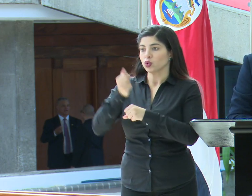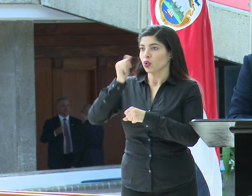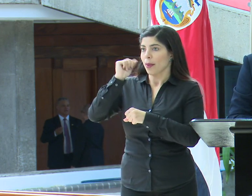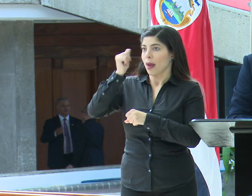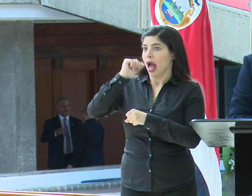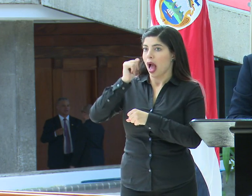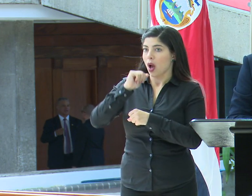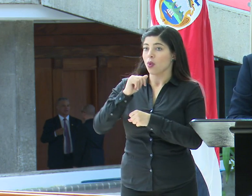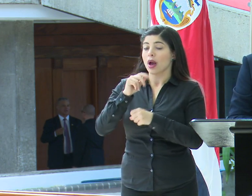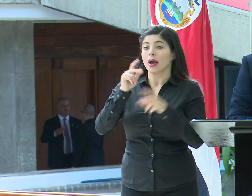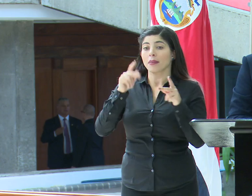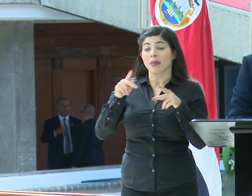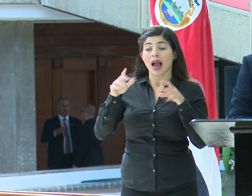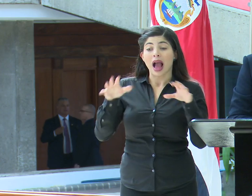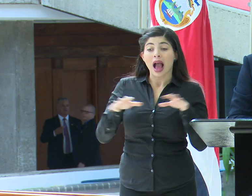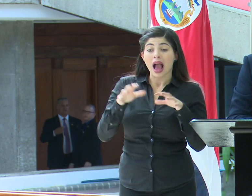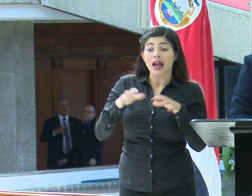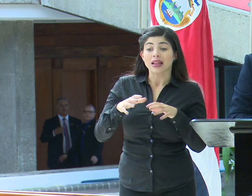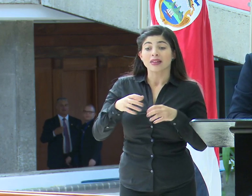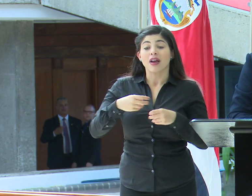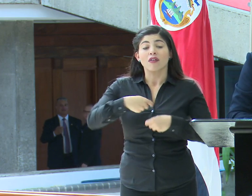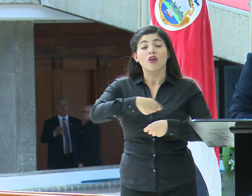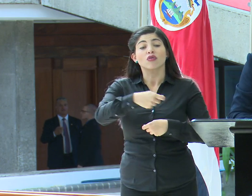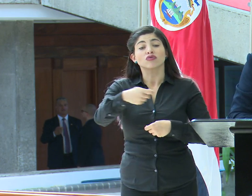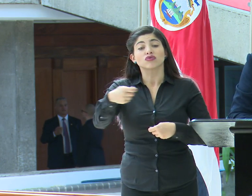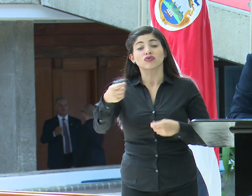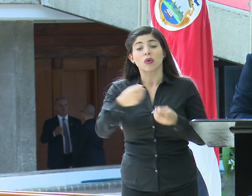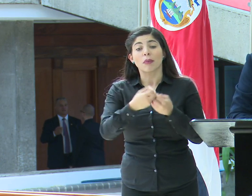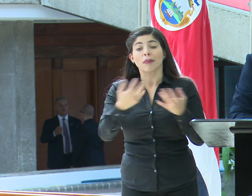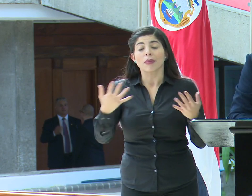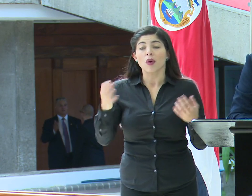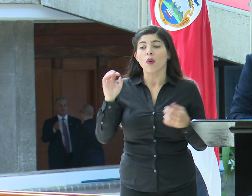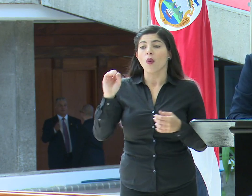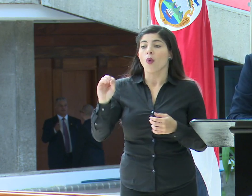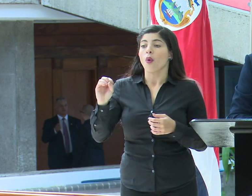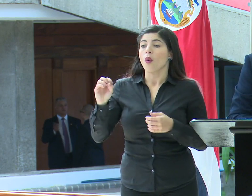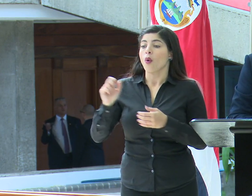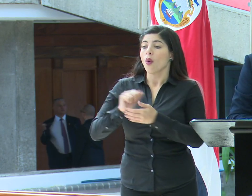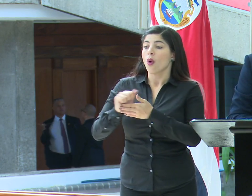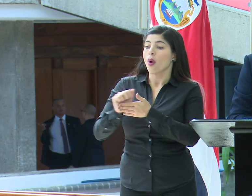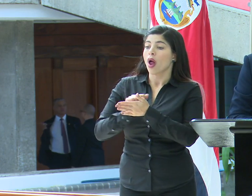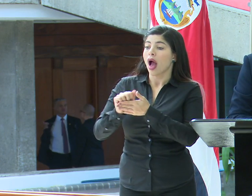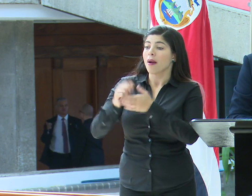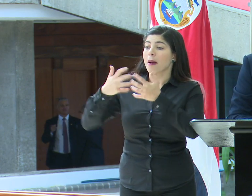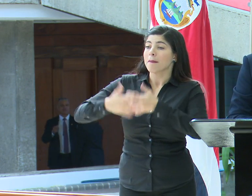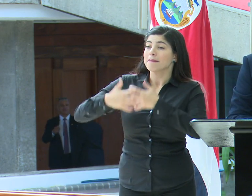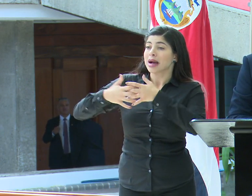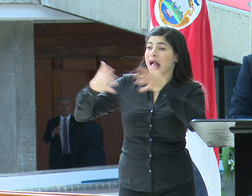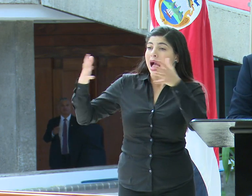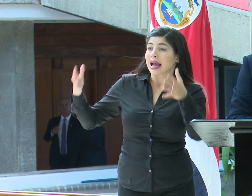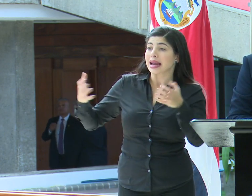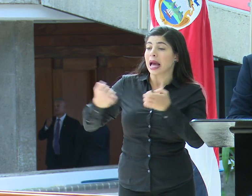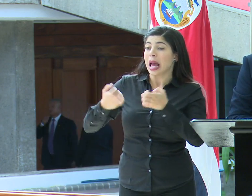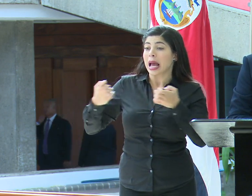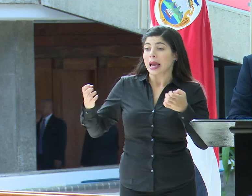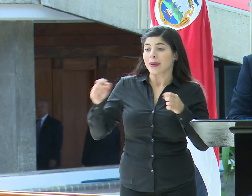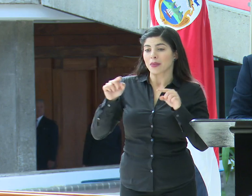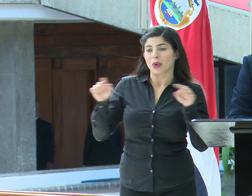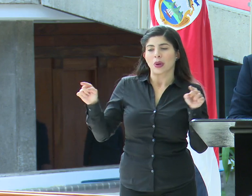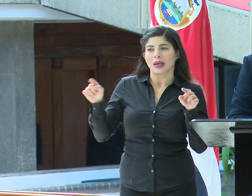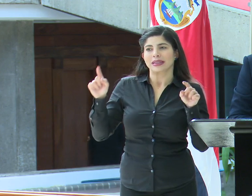agua, que todas aquellas actividades de riego y de lavado de maquinaria y de equipos sean